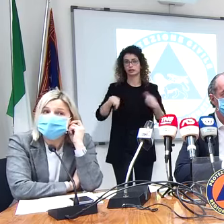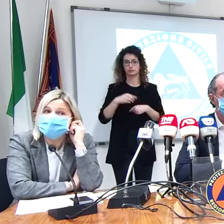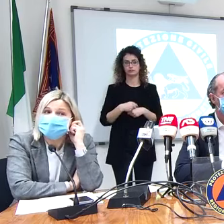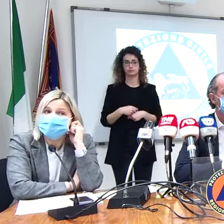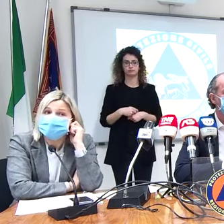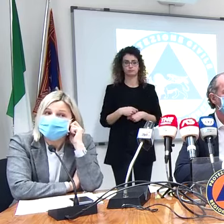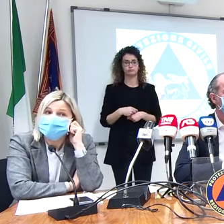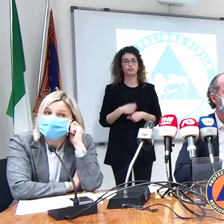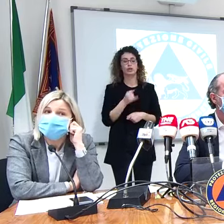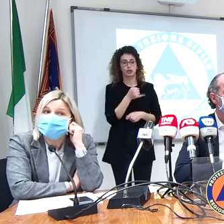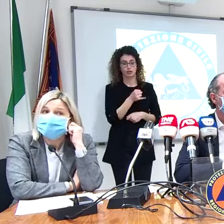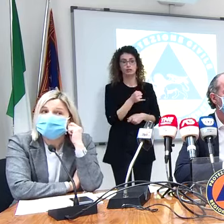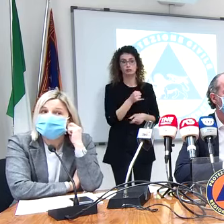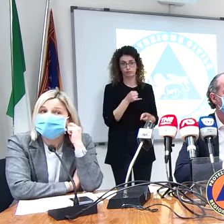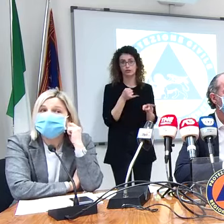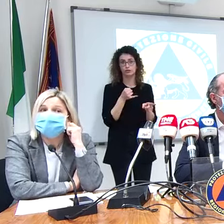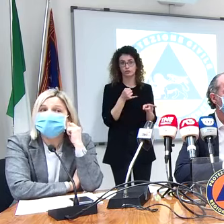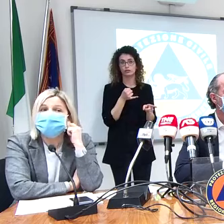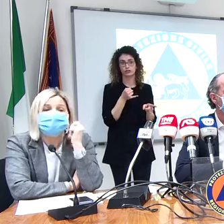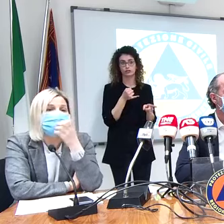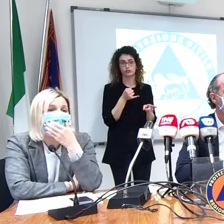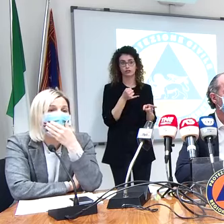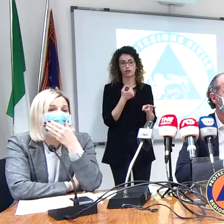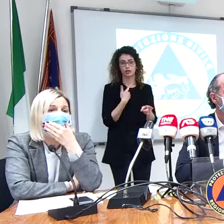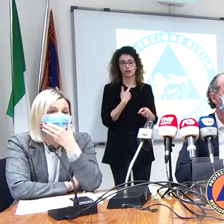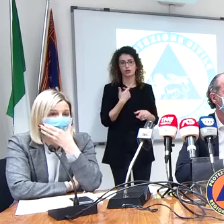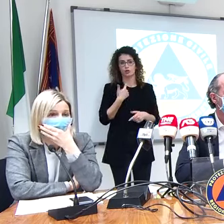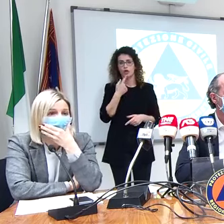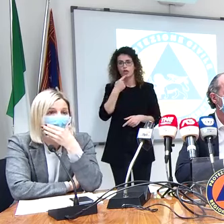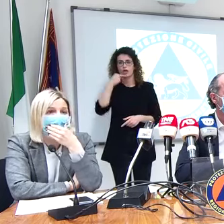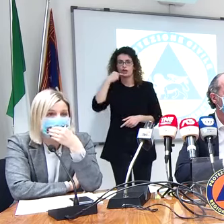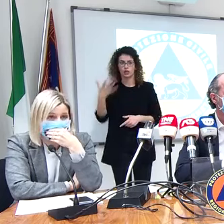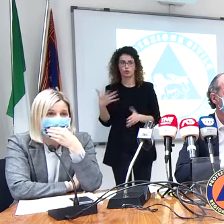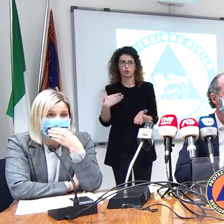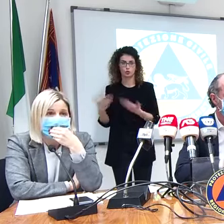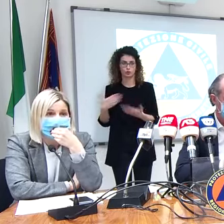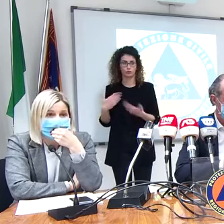sì sì sì ma è certo ma la segnalazione è stata fatta subito